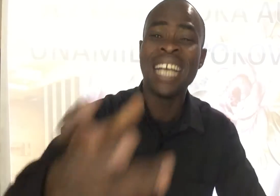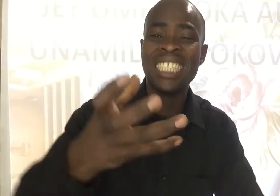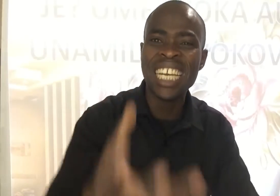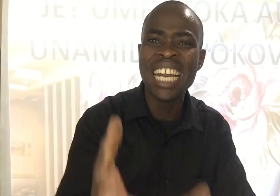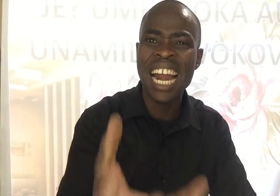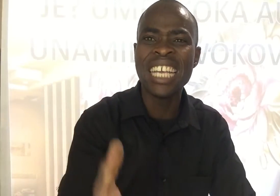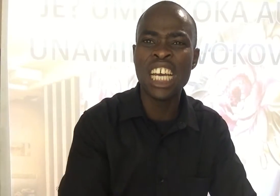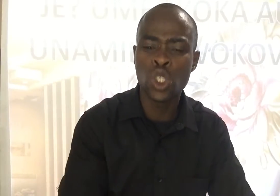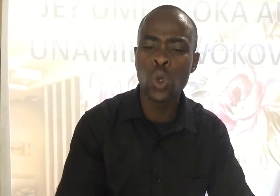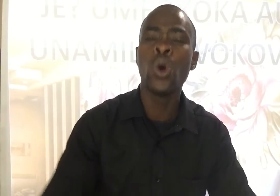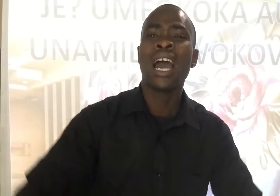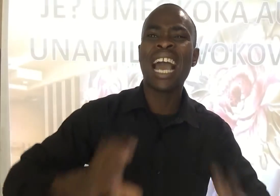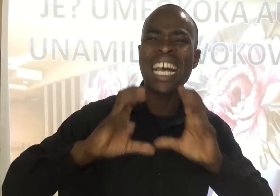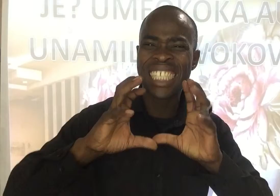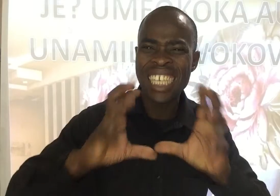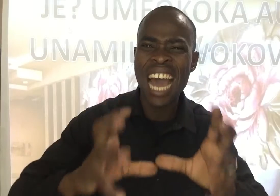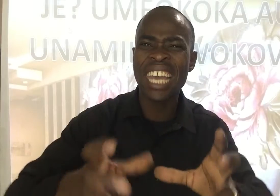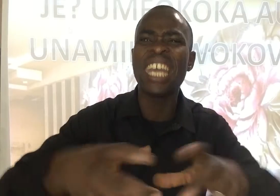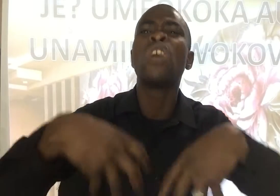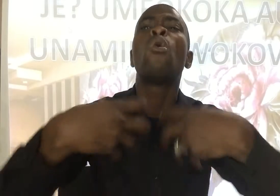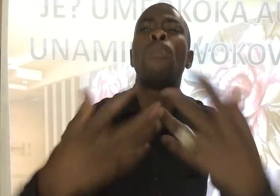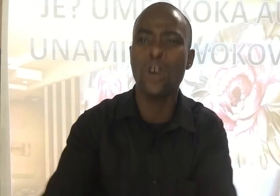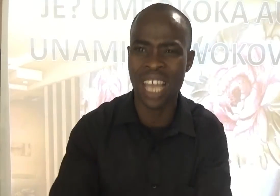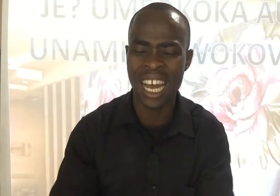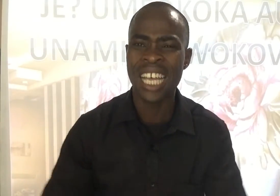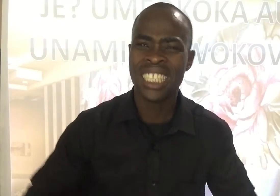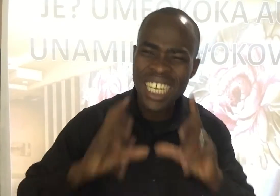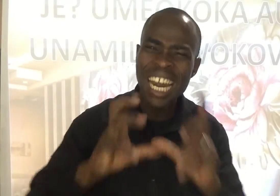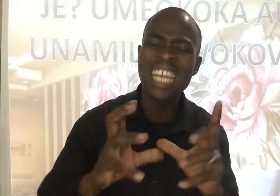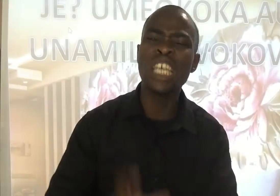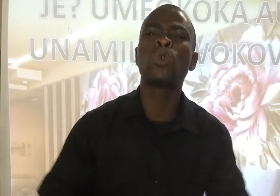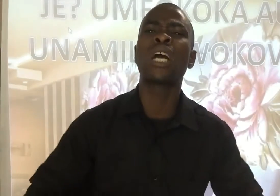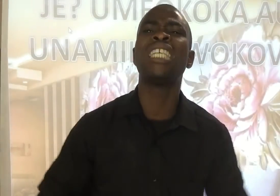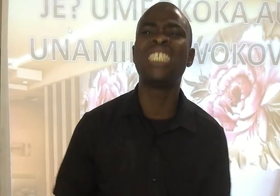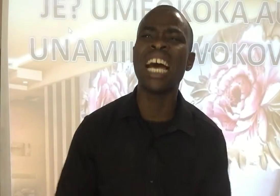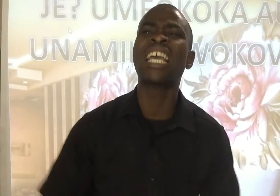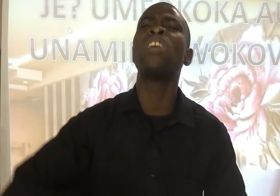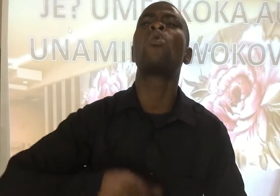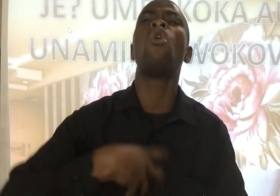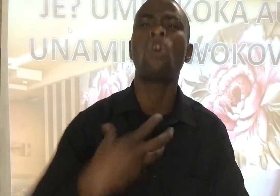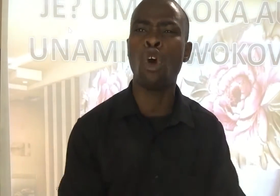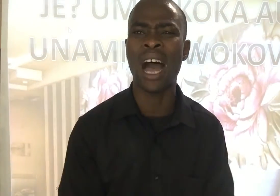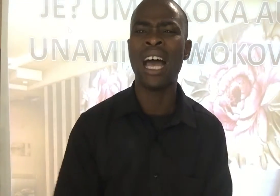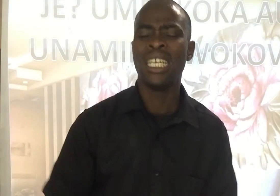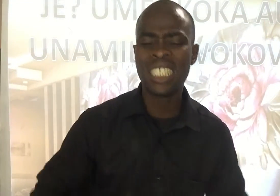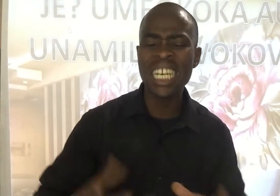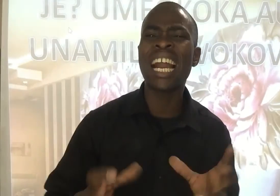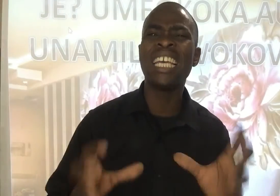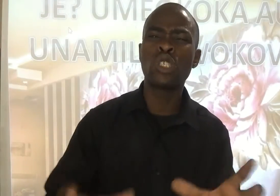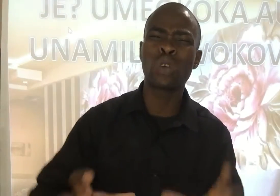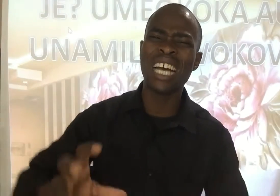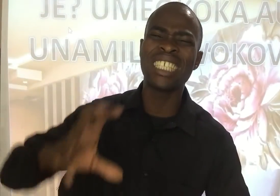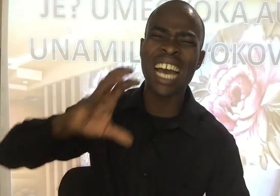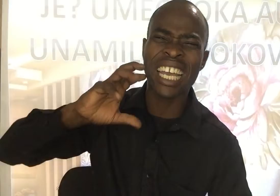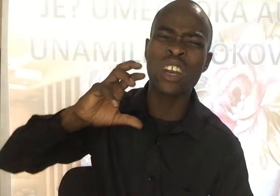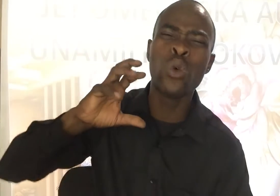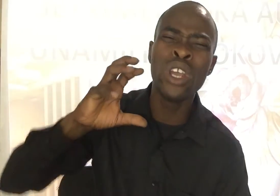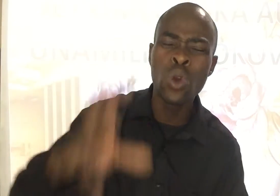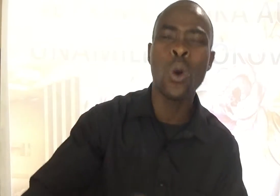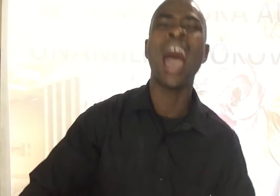Jina la yesu kazi yake ni kuponya Jina la yesu kazi yake ni kuokowa Jina la yesu kazi yake ni kuinua